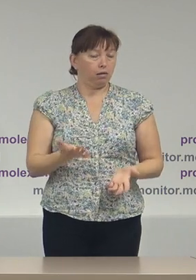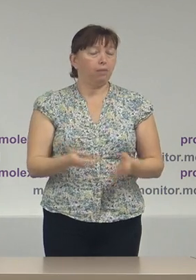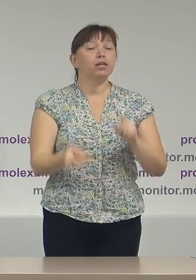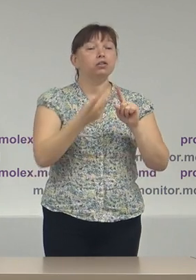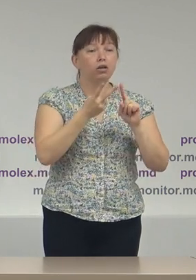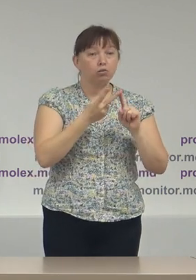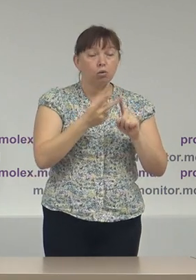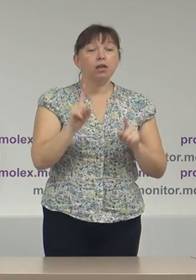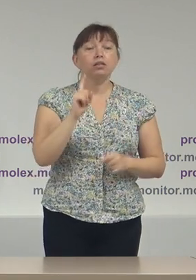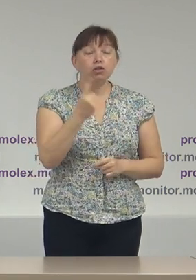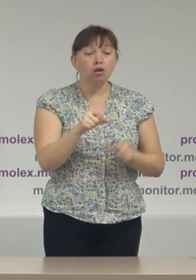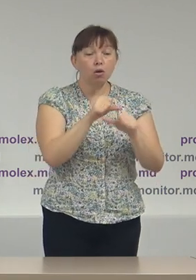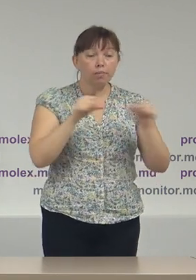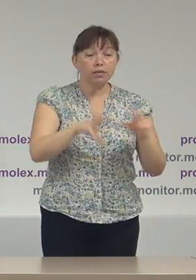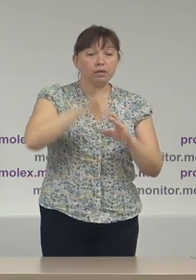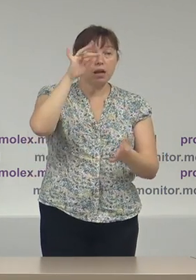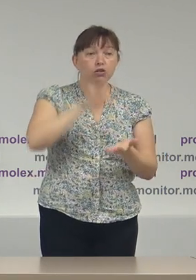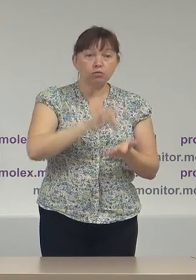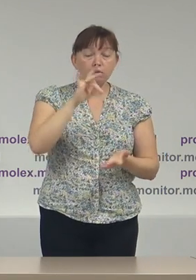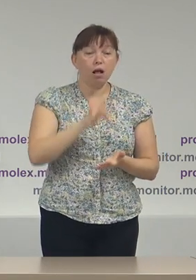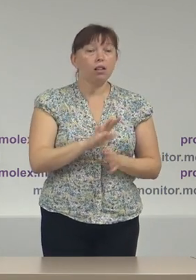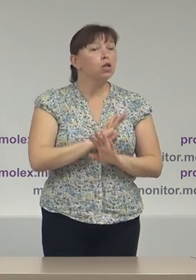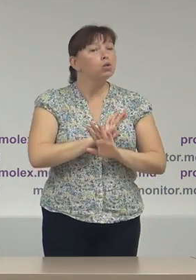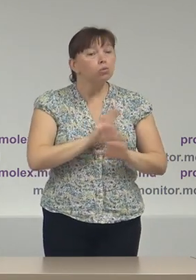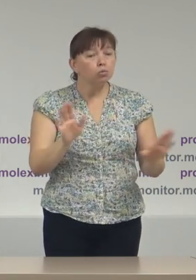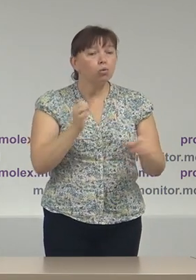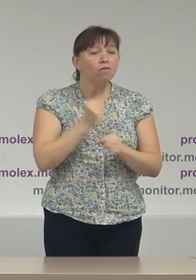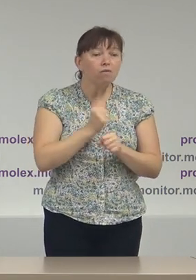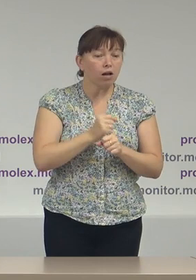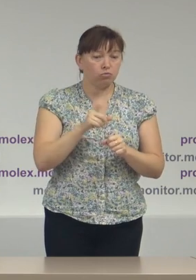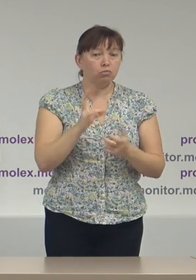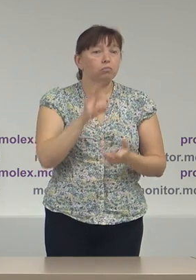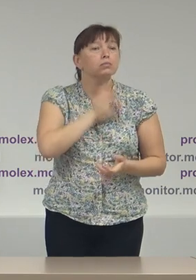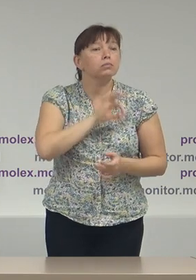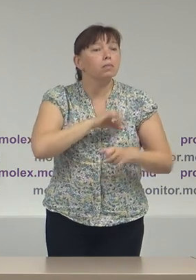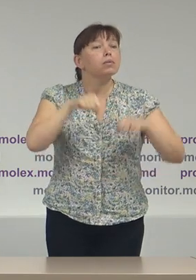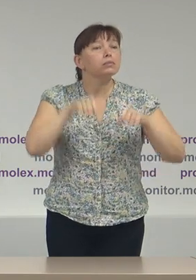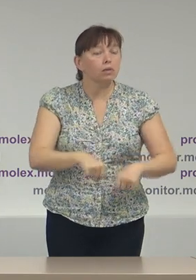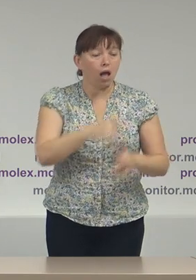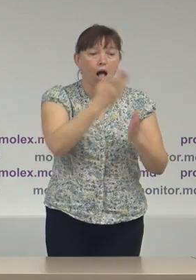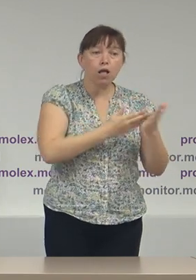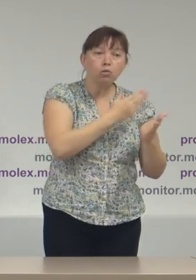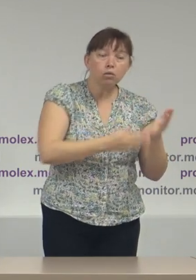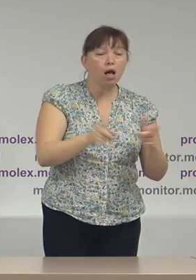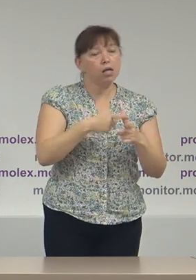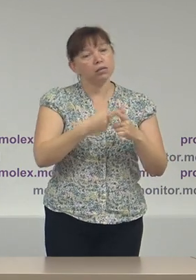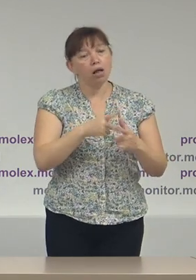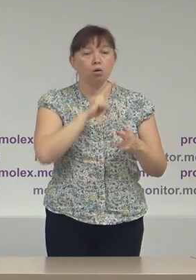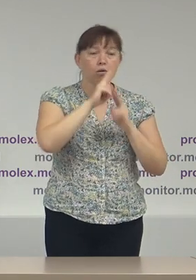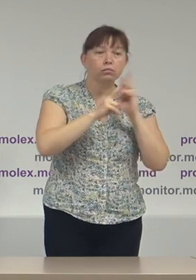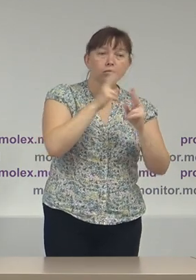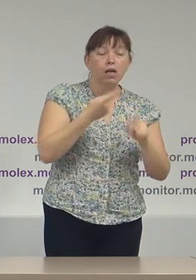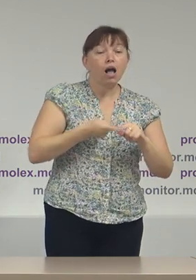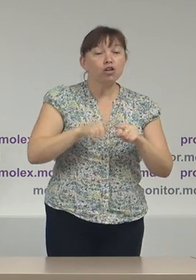în această situație Comisia Electorală Centrală nu face us de dreptul său de a anula sau obroga această circulară,